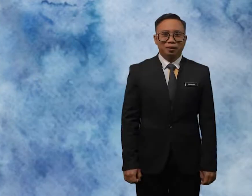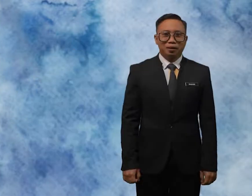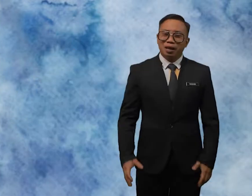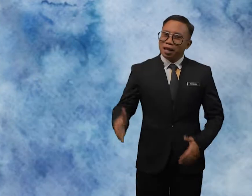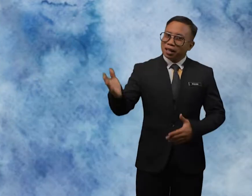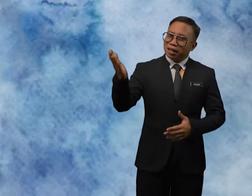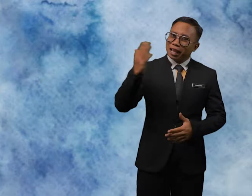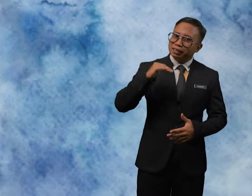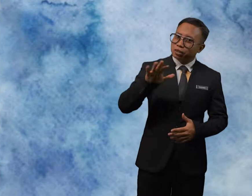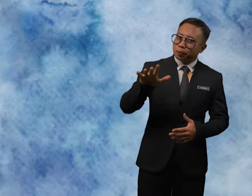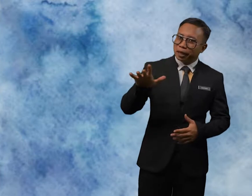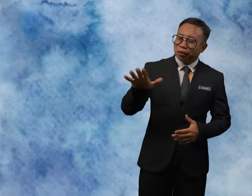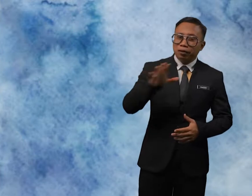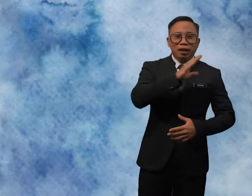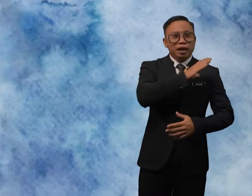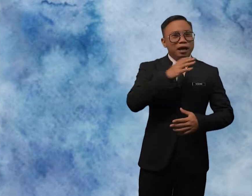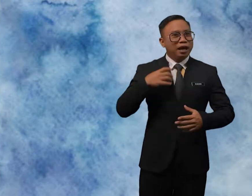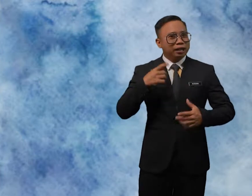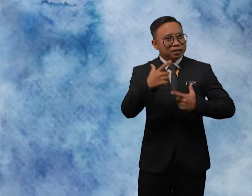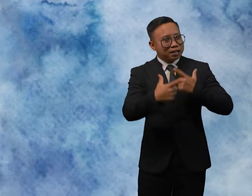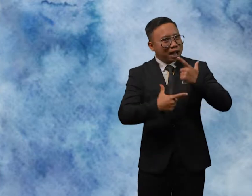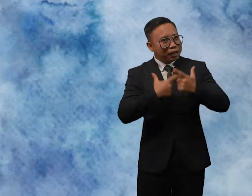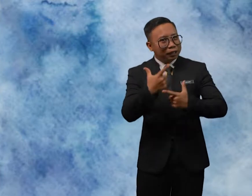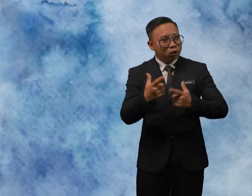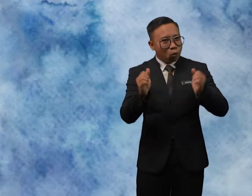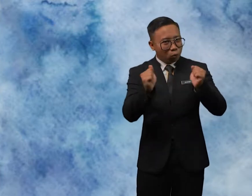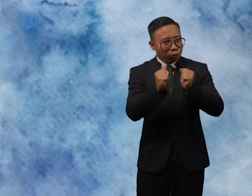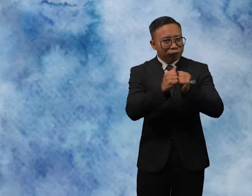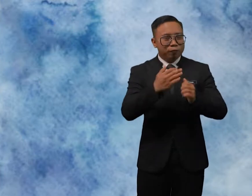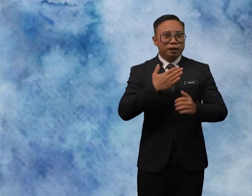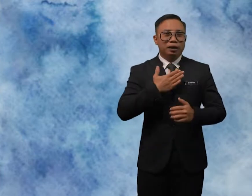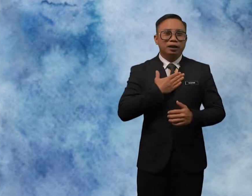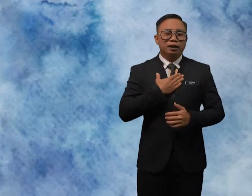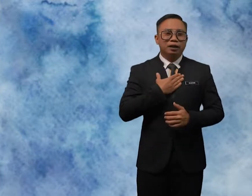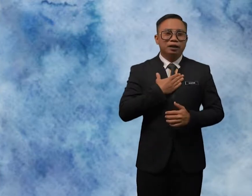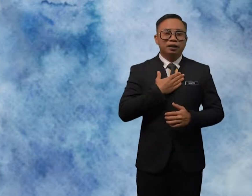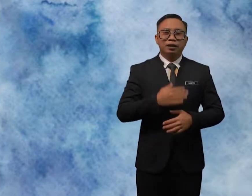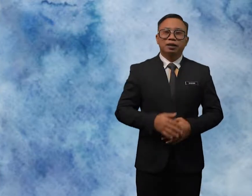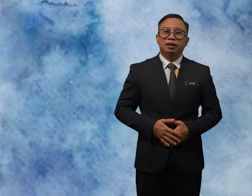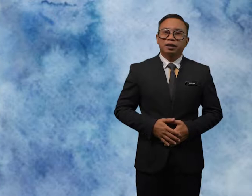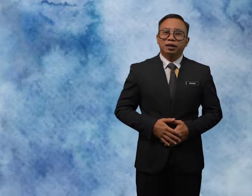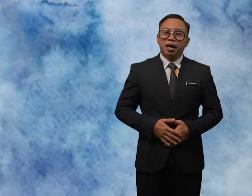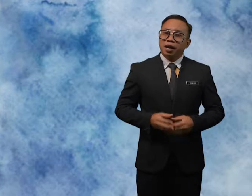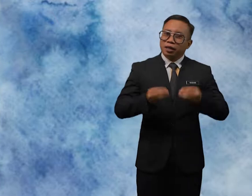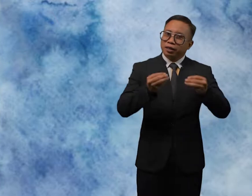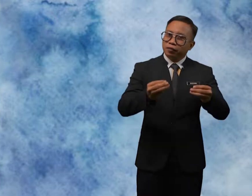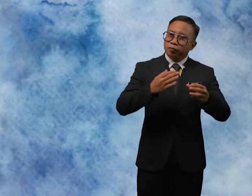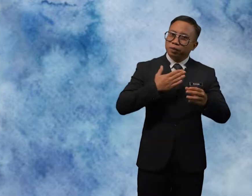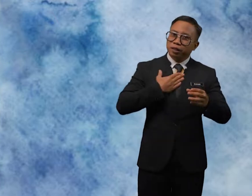Let's spell and sign with me. Give me